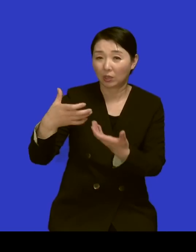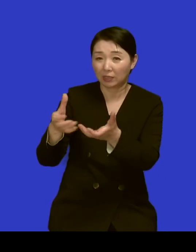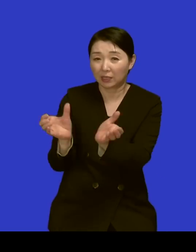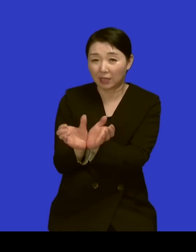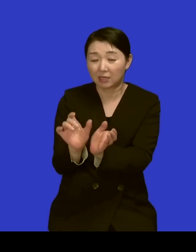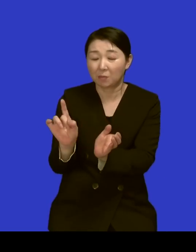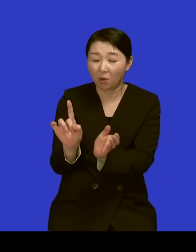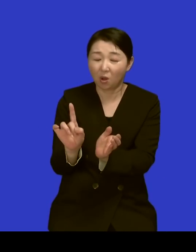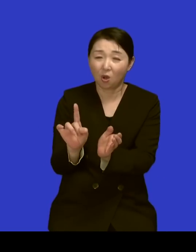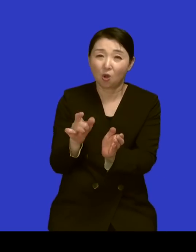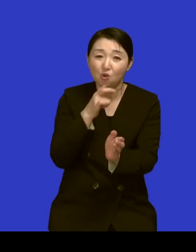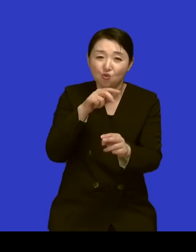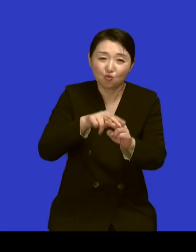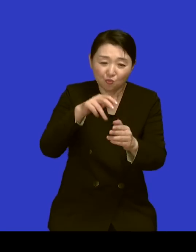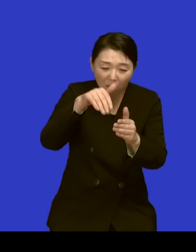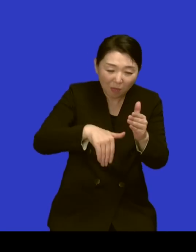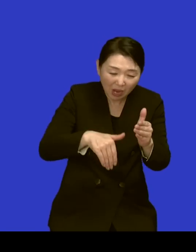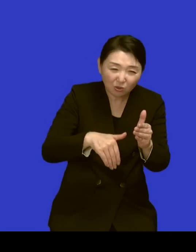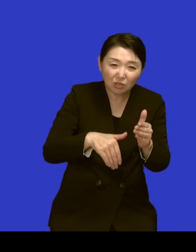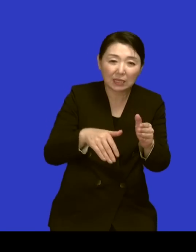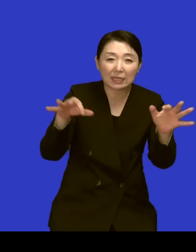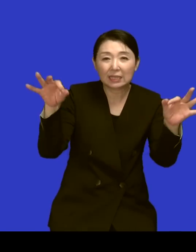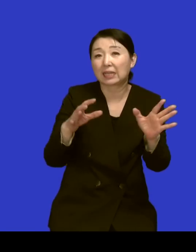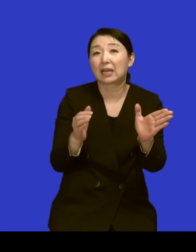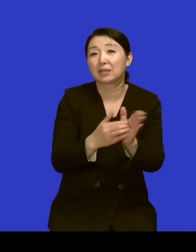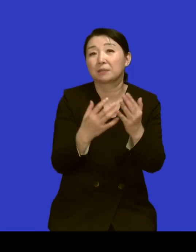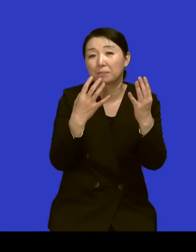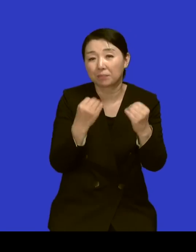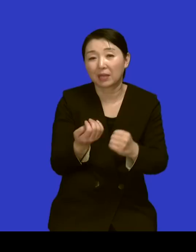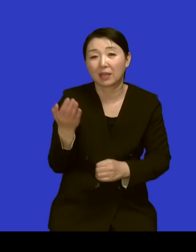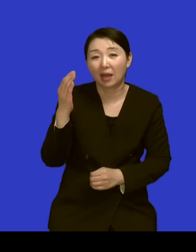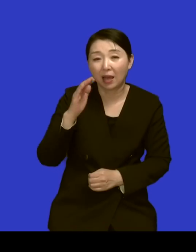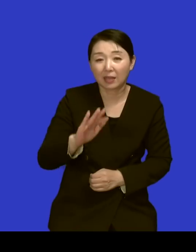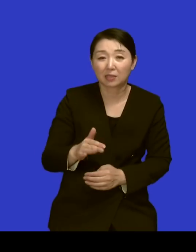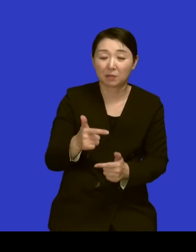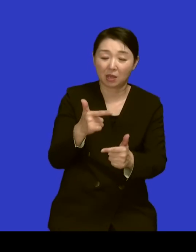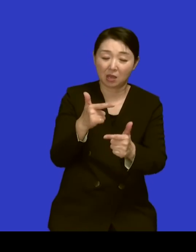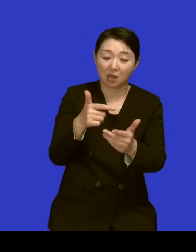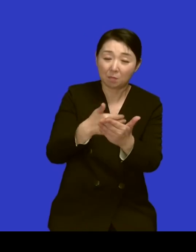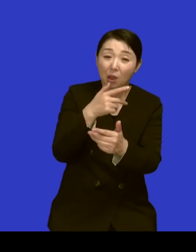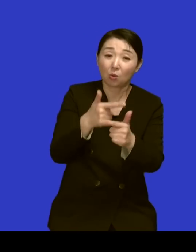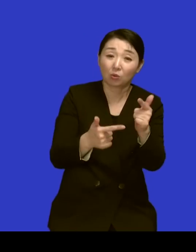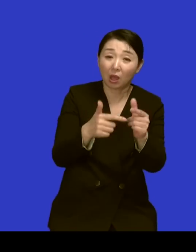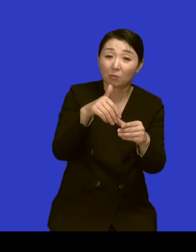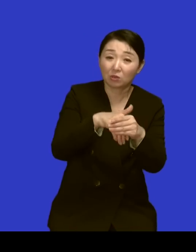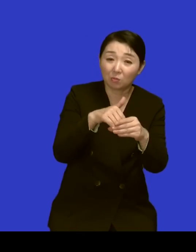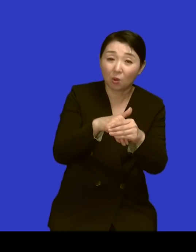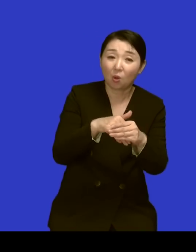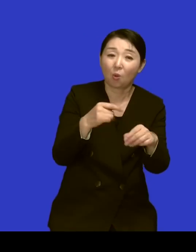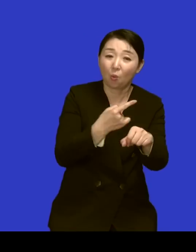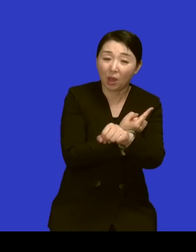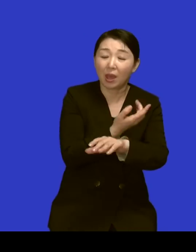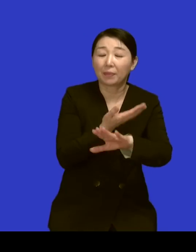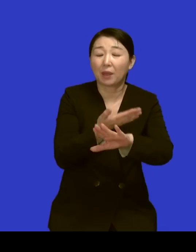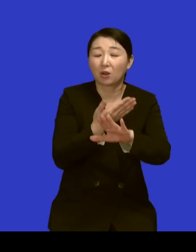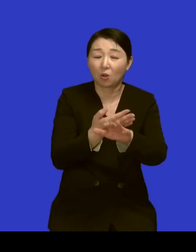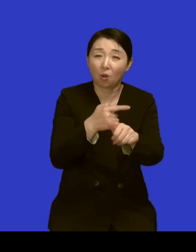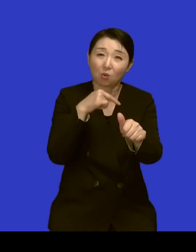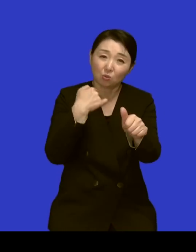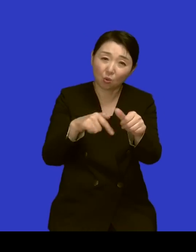많아요 아 이제 저희 부모님도 교회 목회를 하셨지만 거기에 필요한